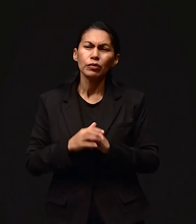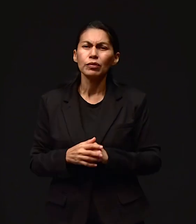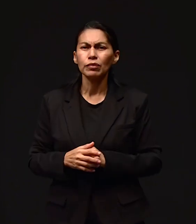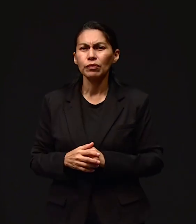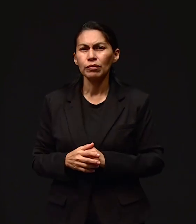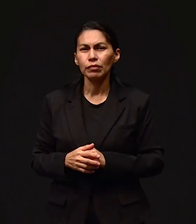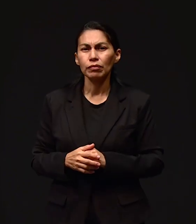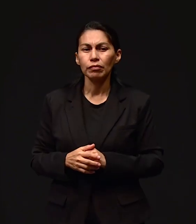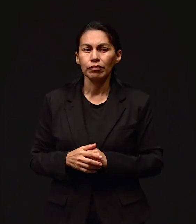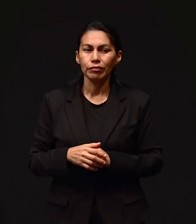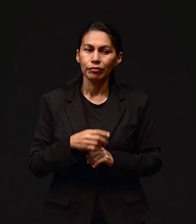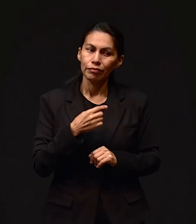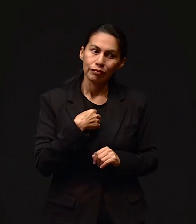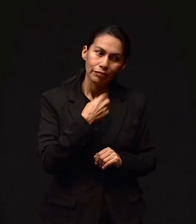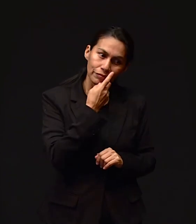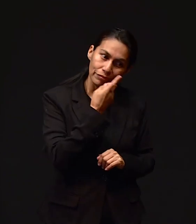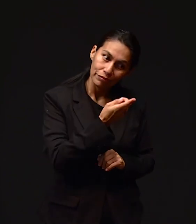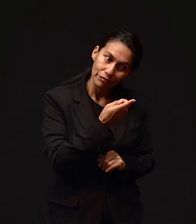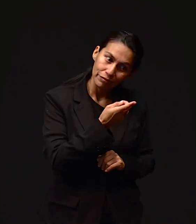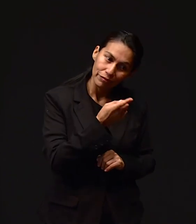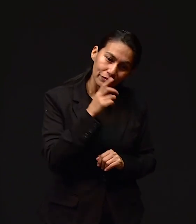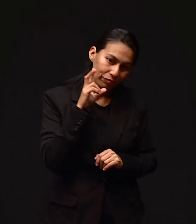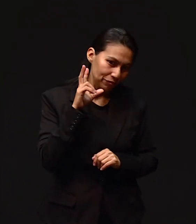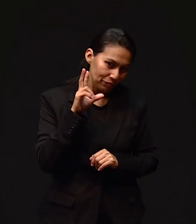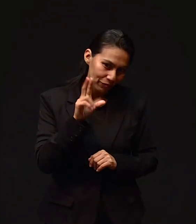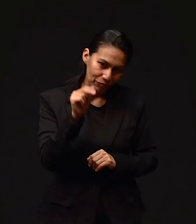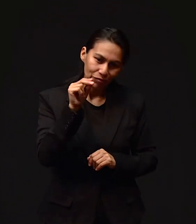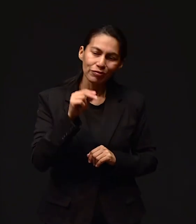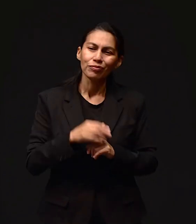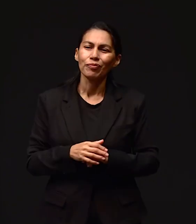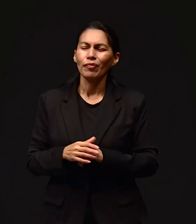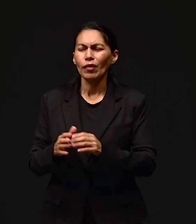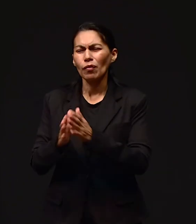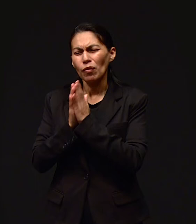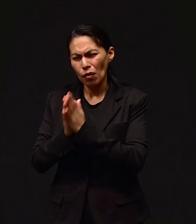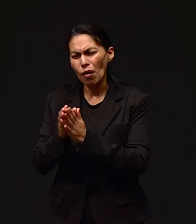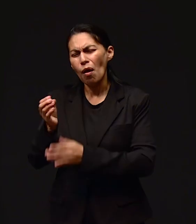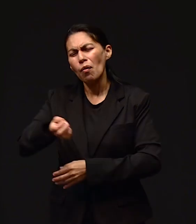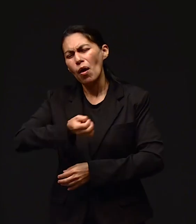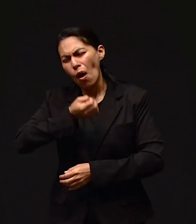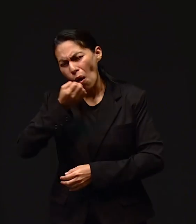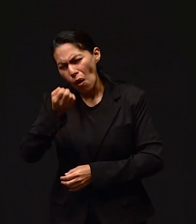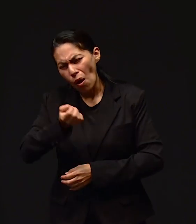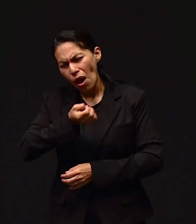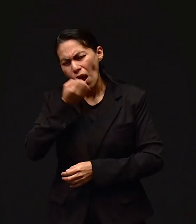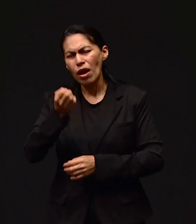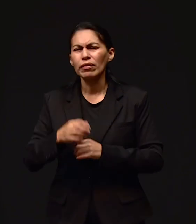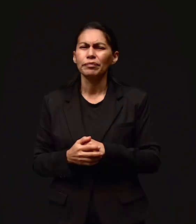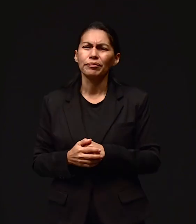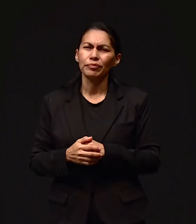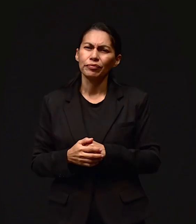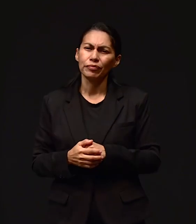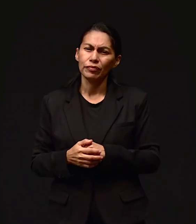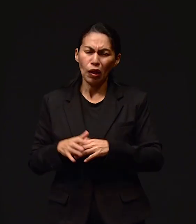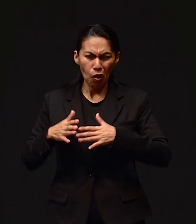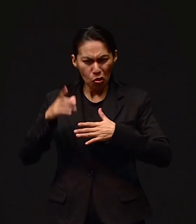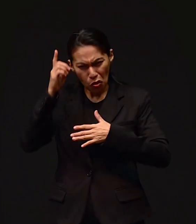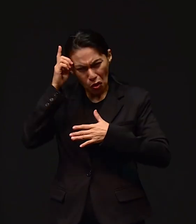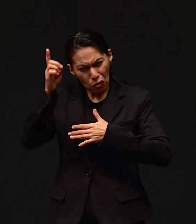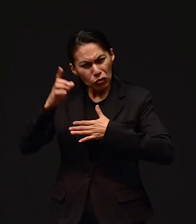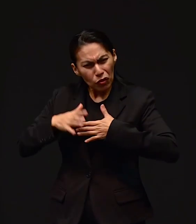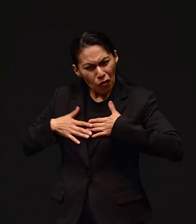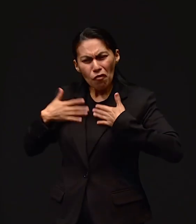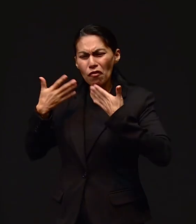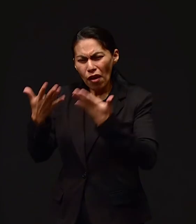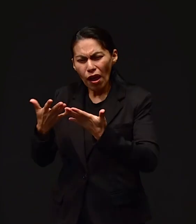lo pagamos. Yo les dije, no, vamos a orar. Le dije, vamos a orar, hermanos. Le dije, vamos